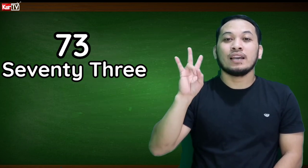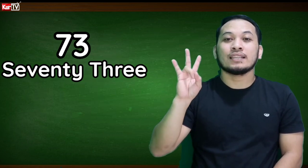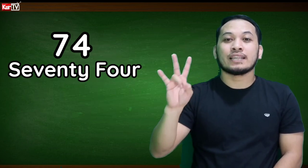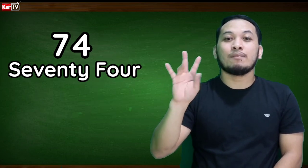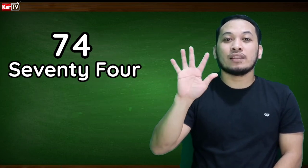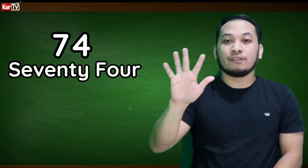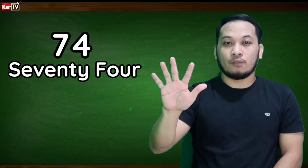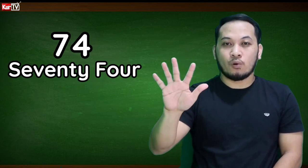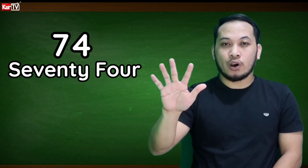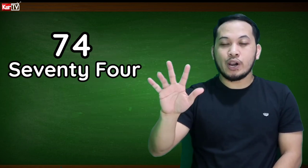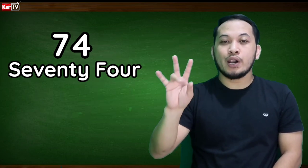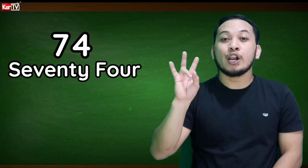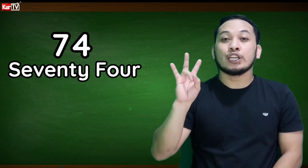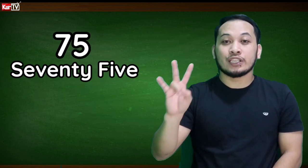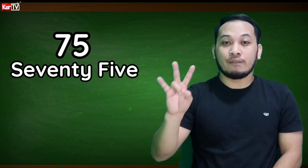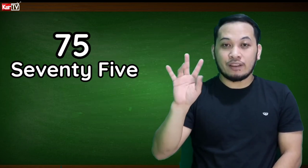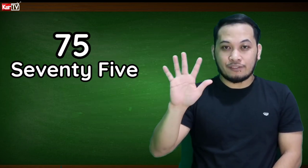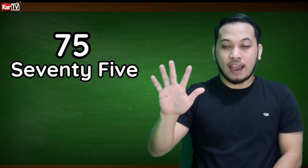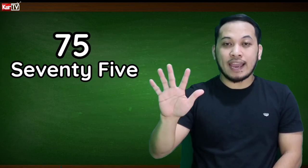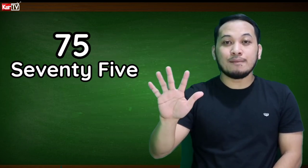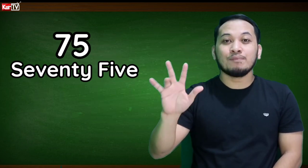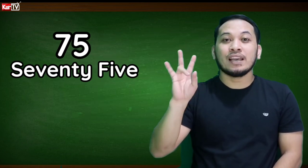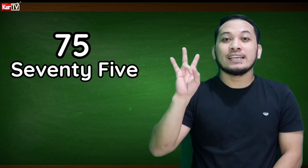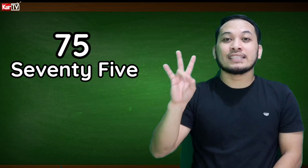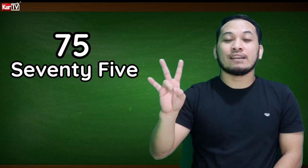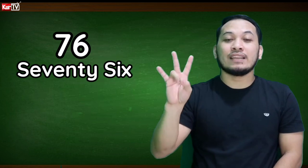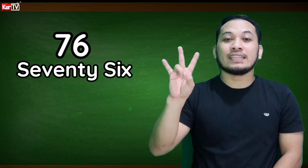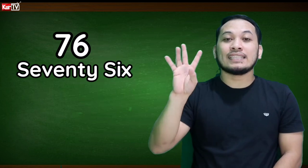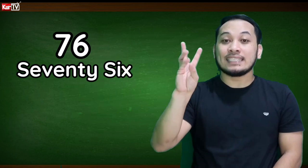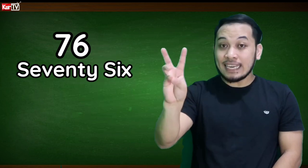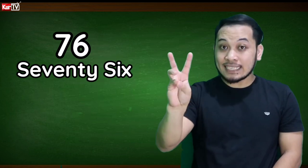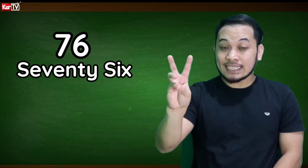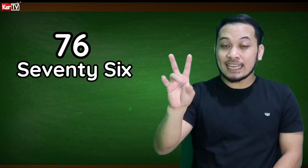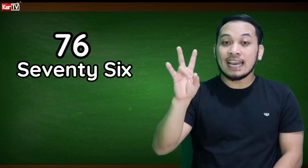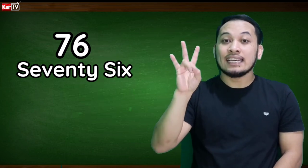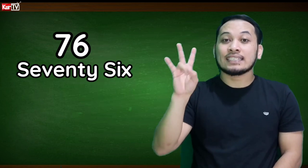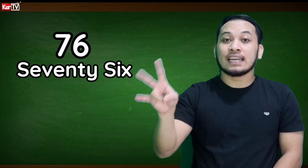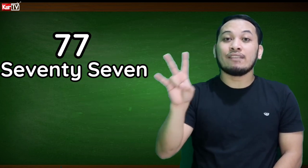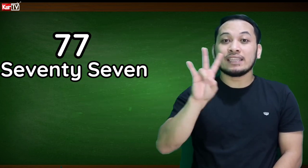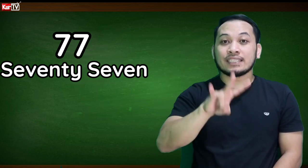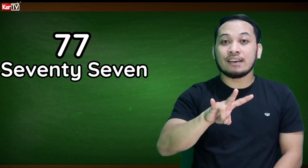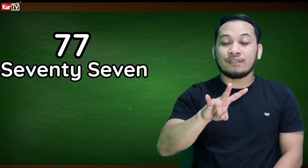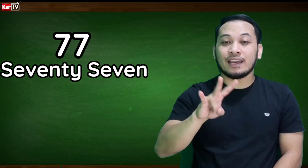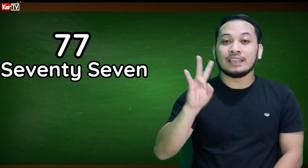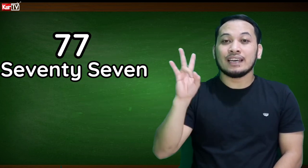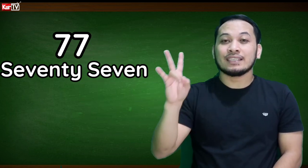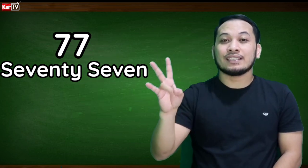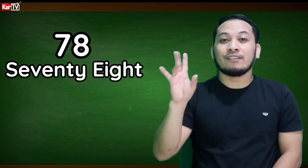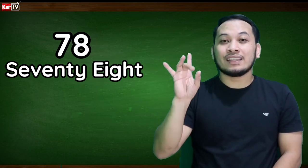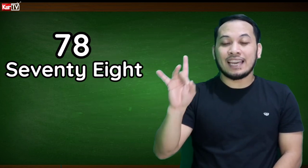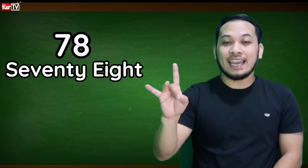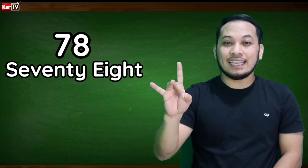74, 75, 76, 77, 78,